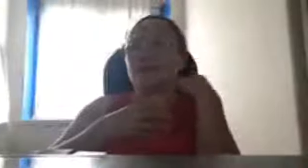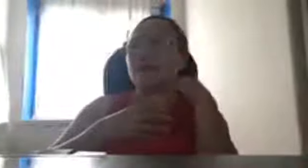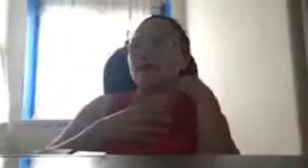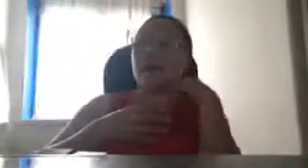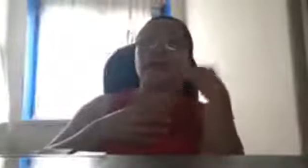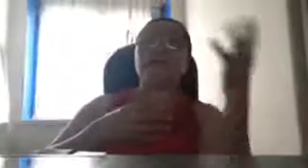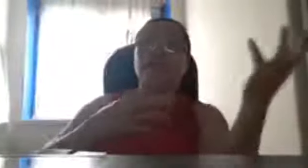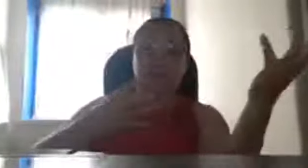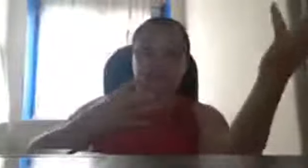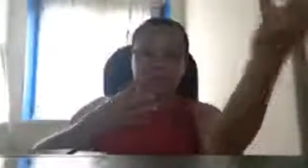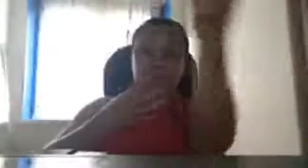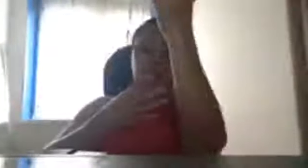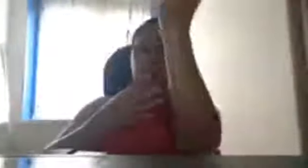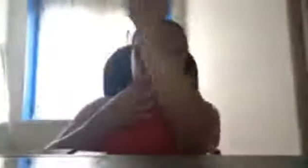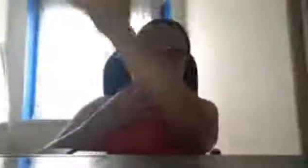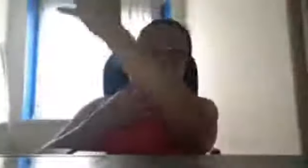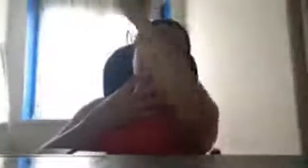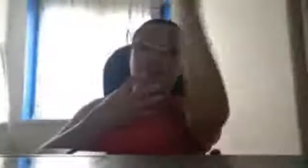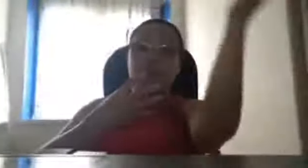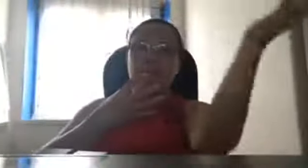anong klaseng from